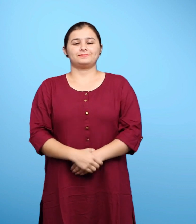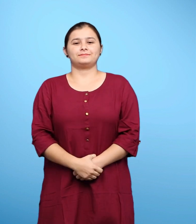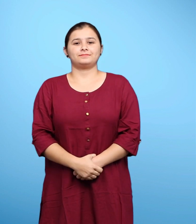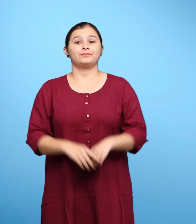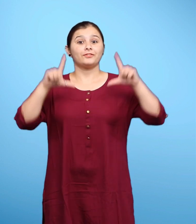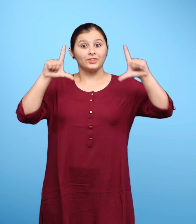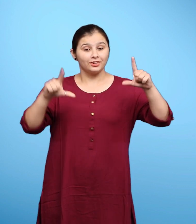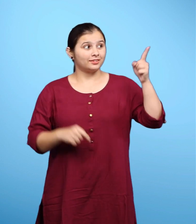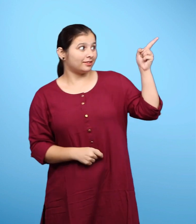चित्र छह